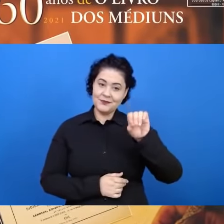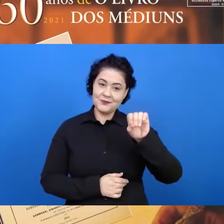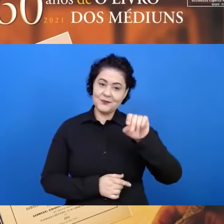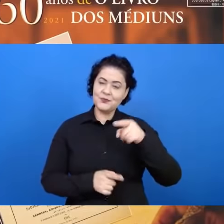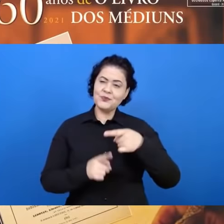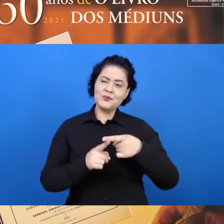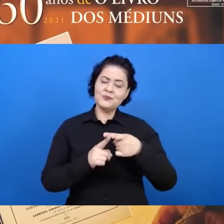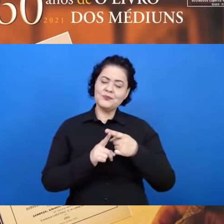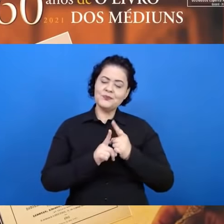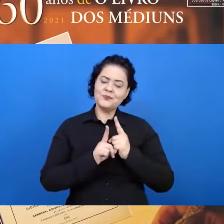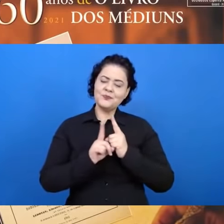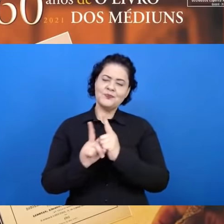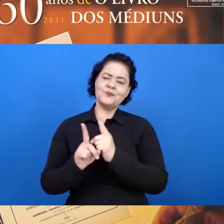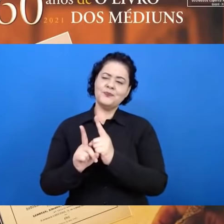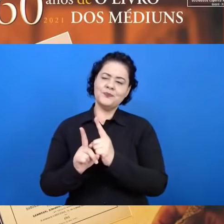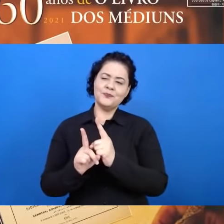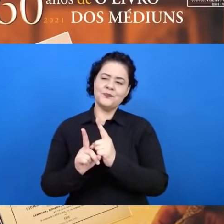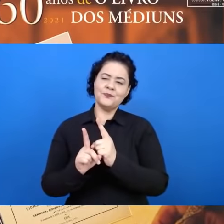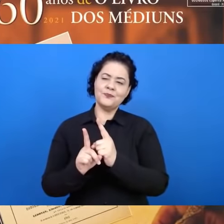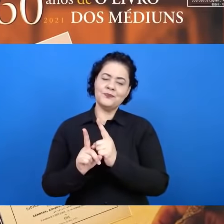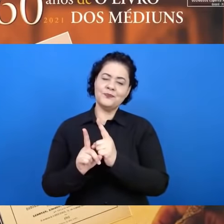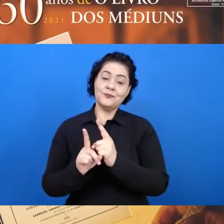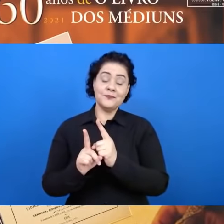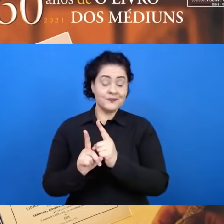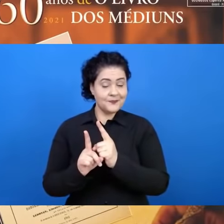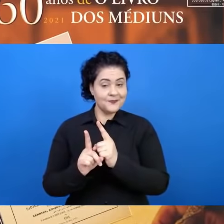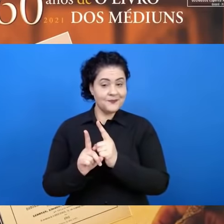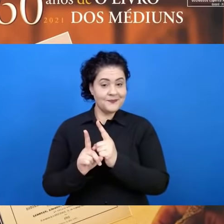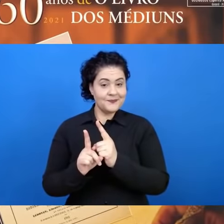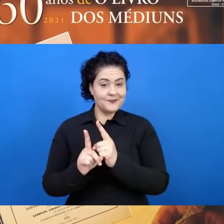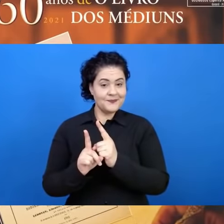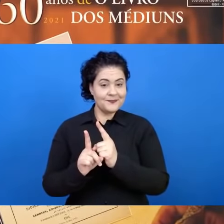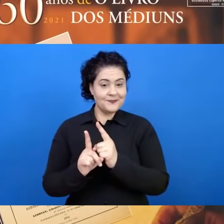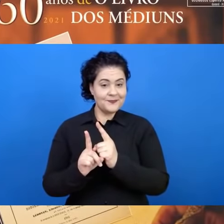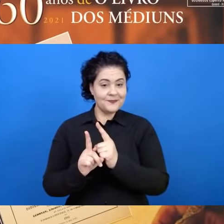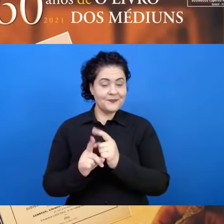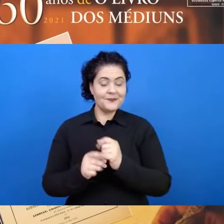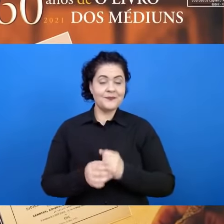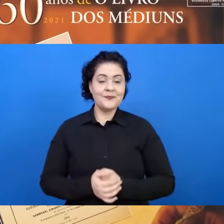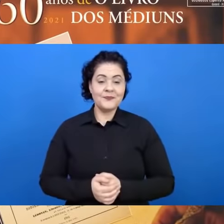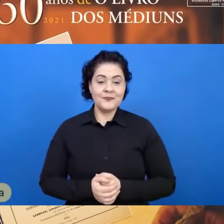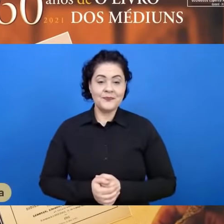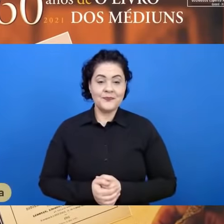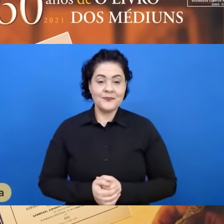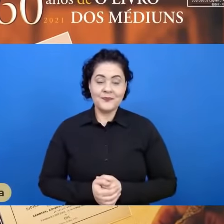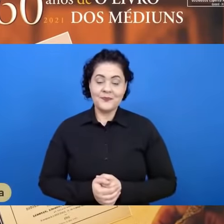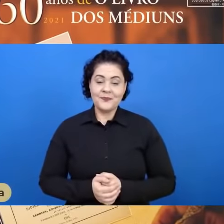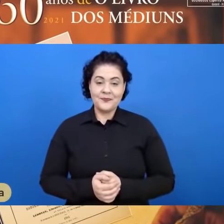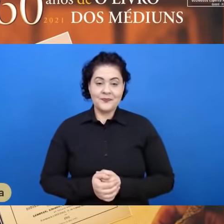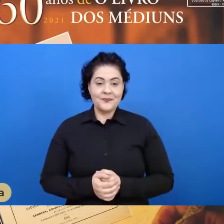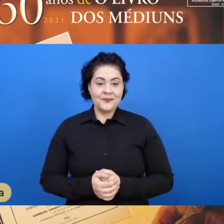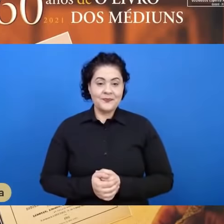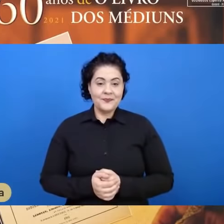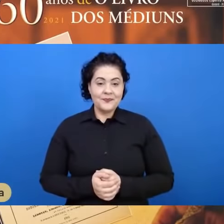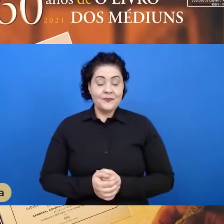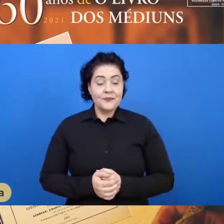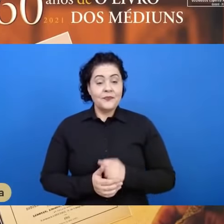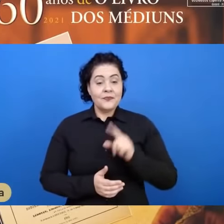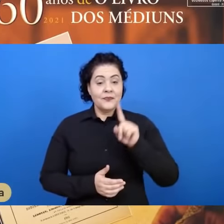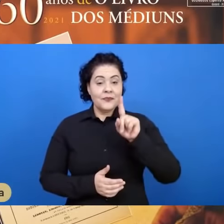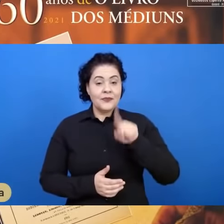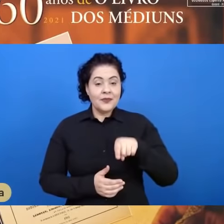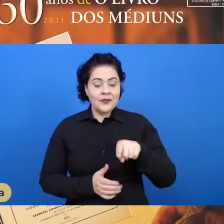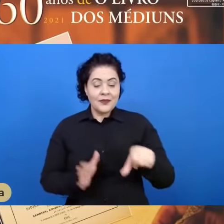persegues? Essa, meus amigos, é, digamos assim, a primeira